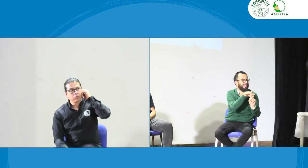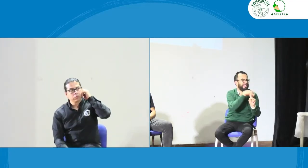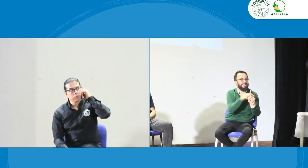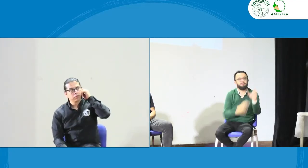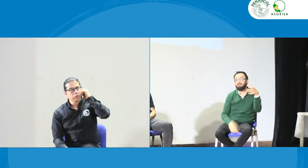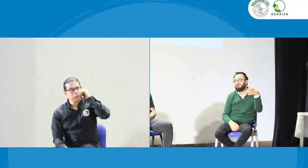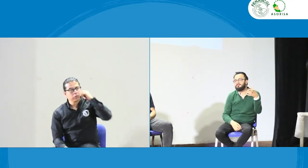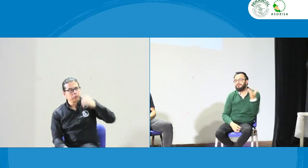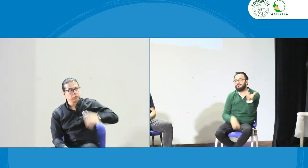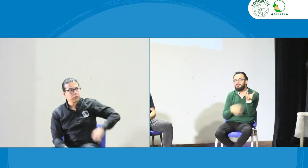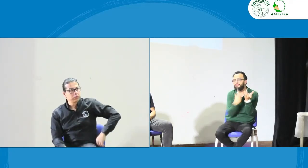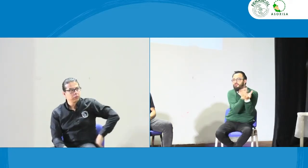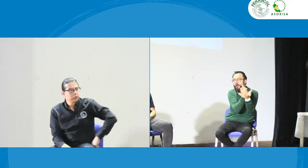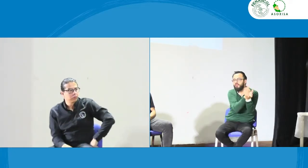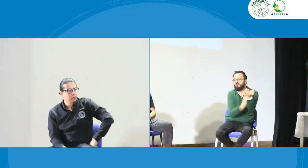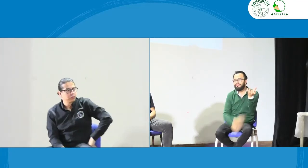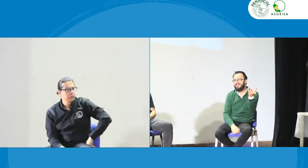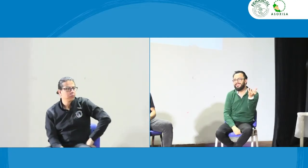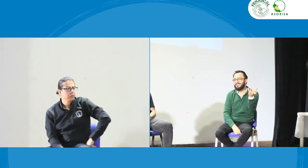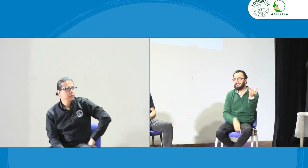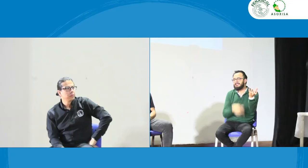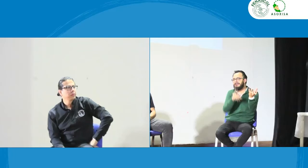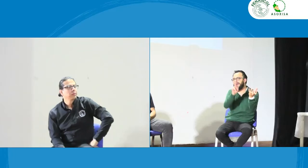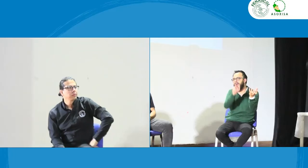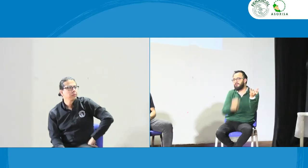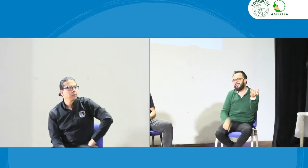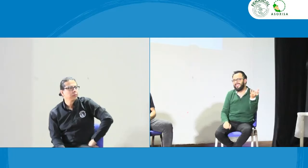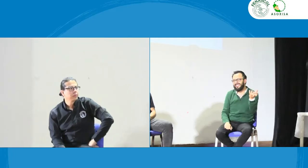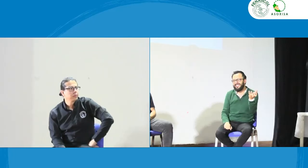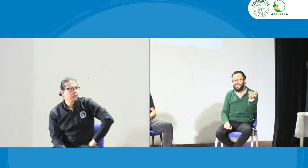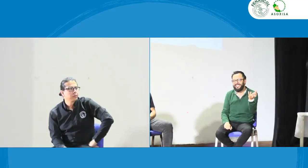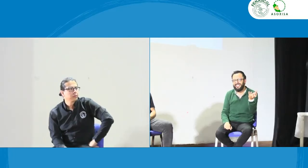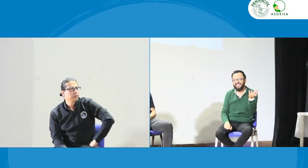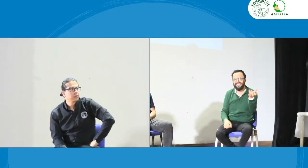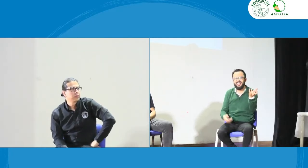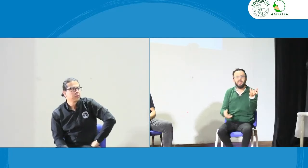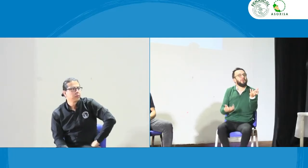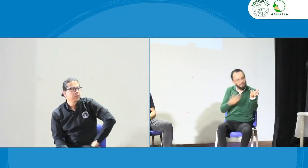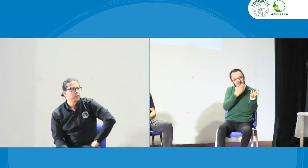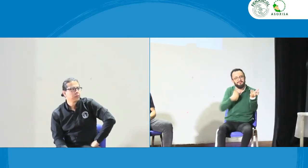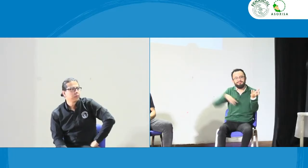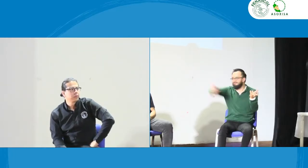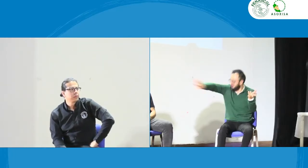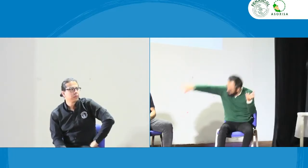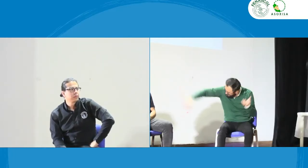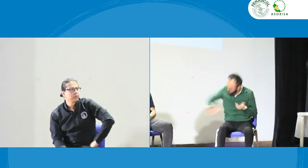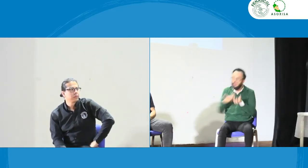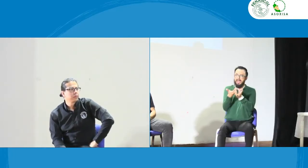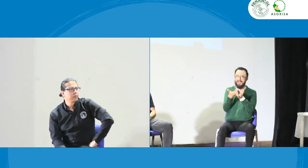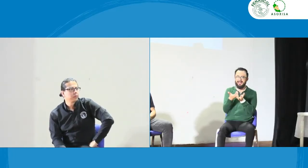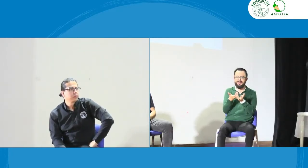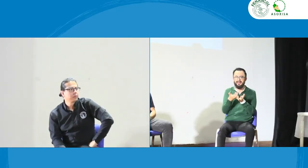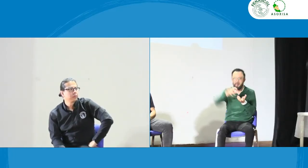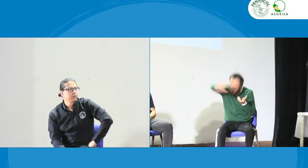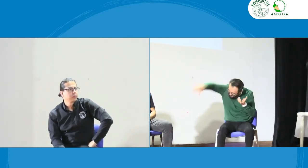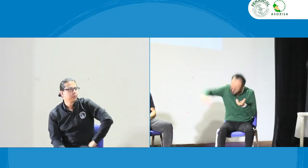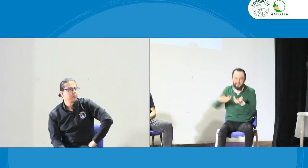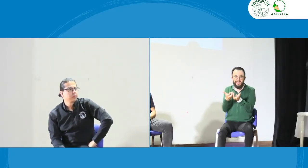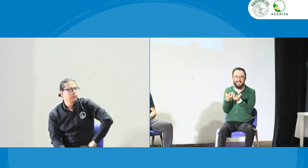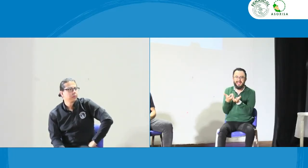veces solo haciendo un proceso de incidencia ¿qué estaría pasando allí? es un poco extraño es un poco raro ¿no? ¿por qué no